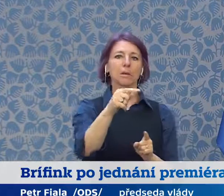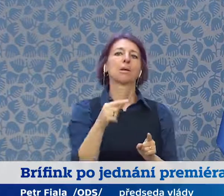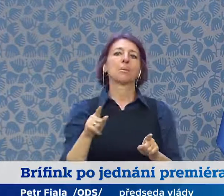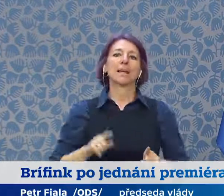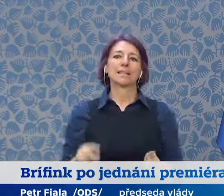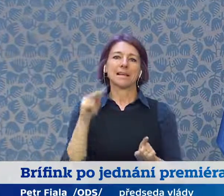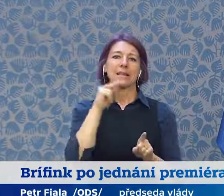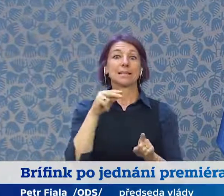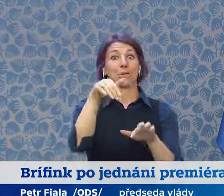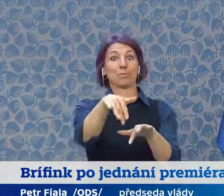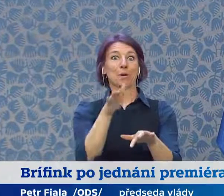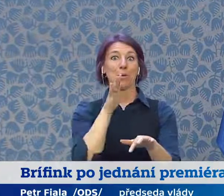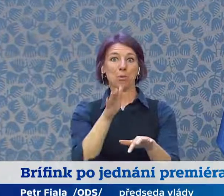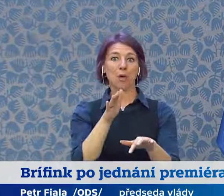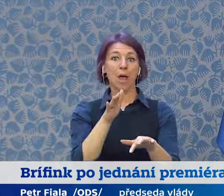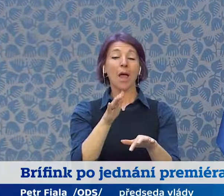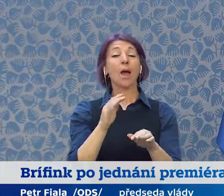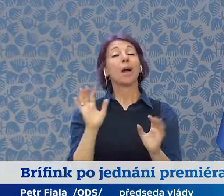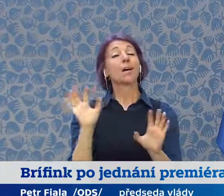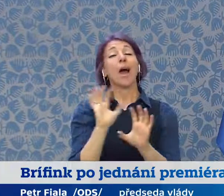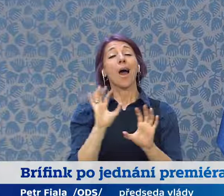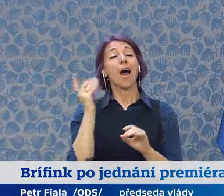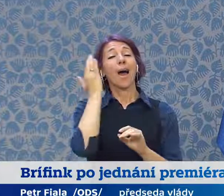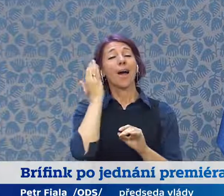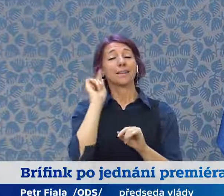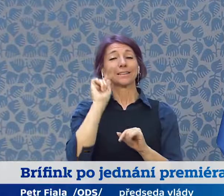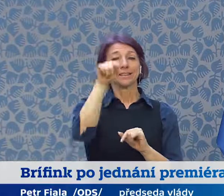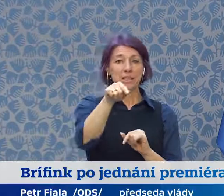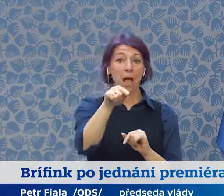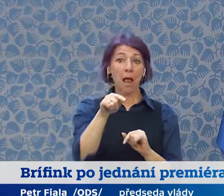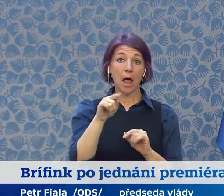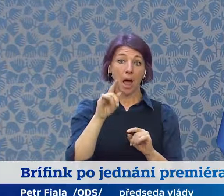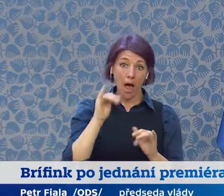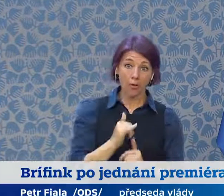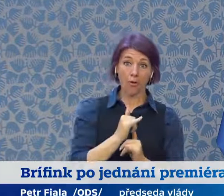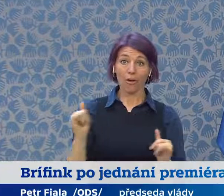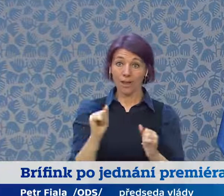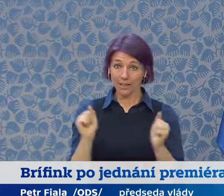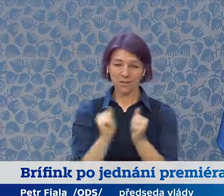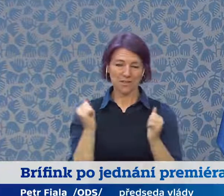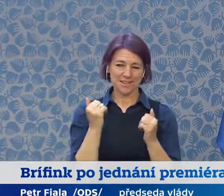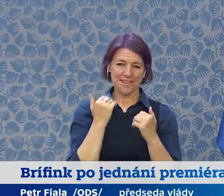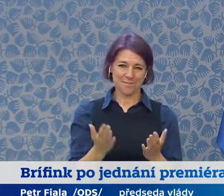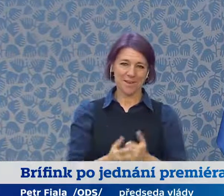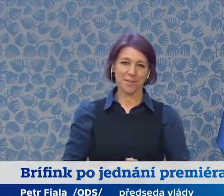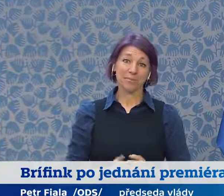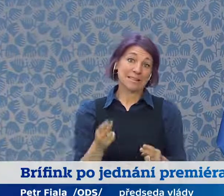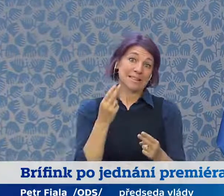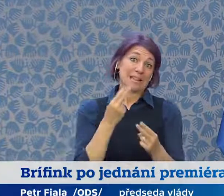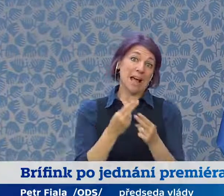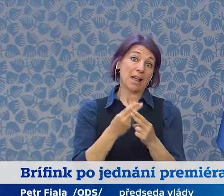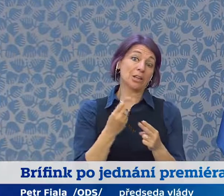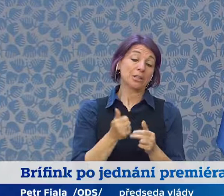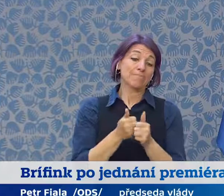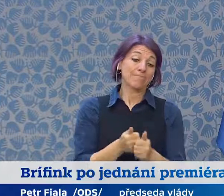Ukrajině skončí. Ale to nevíme, jestli taková situace nastane a podle toho, jak bude vypadat situace na